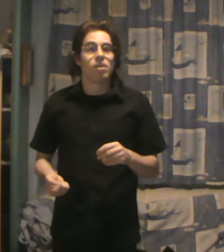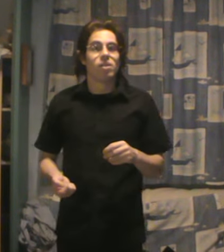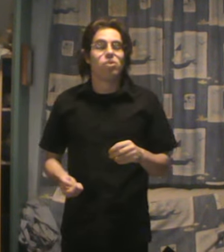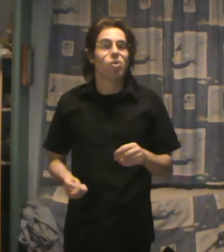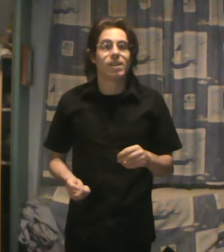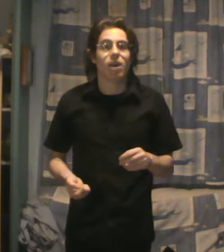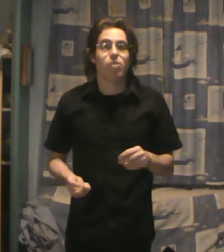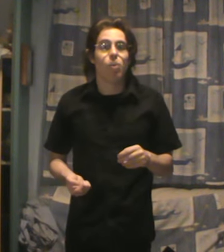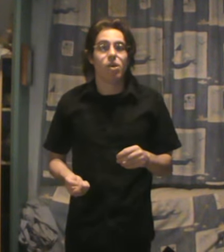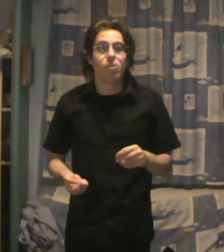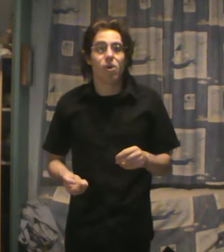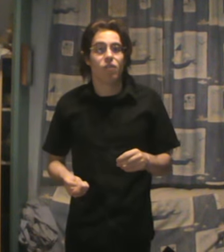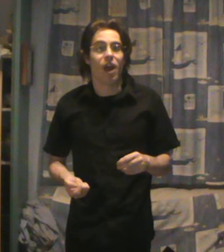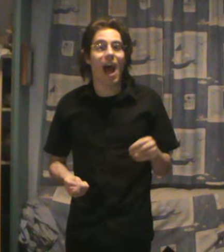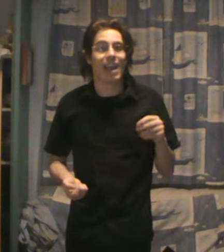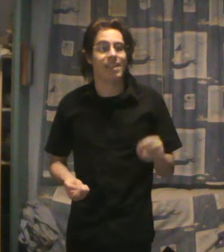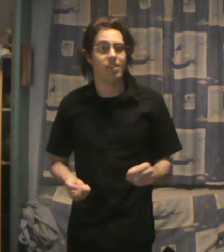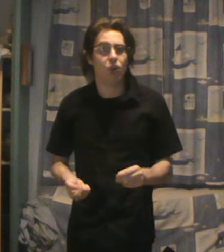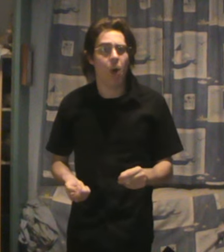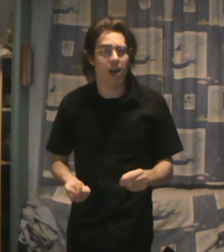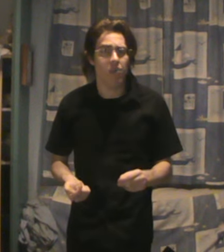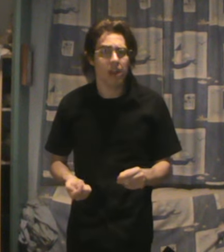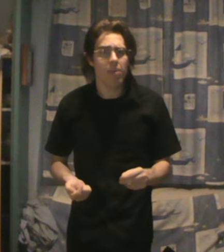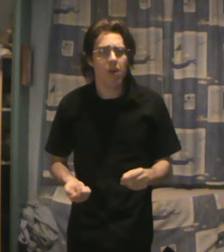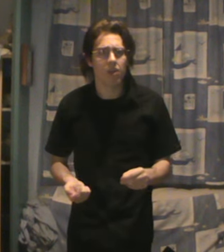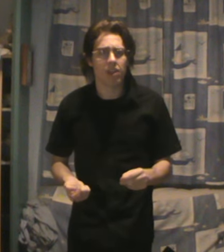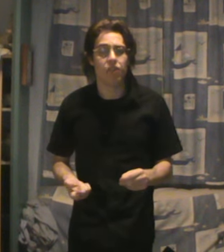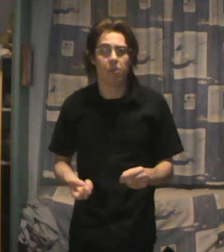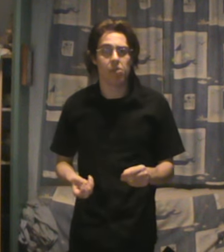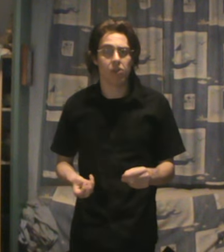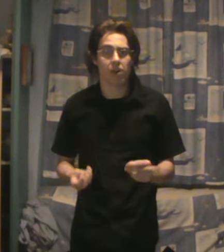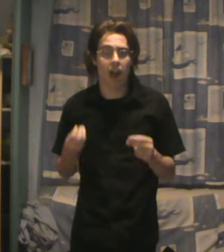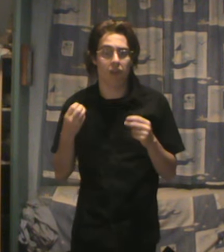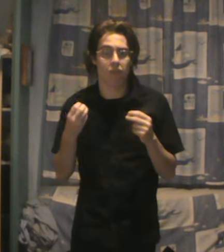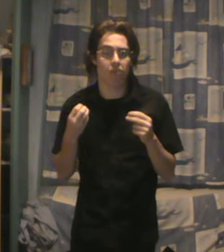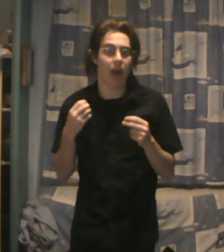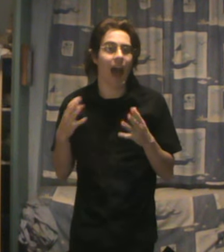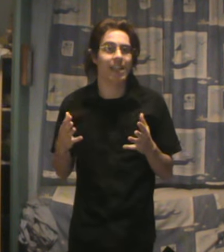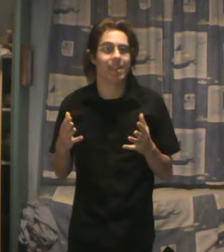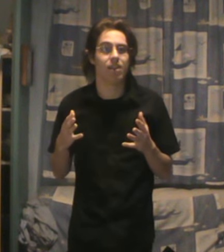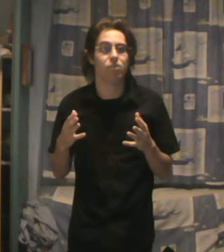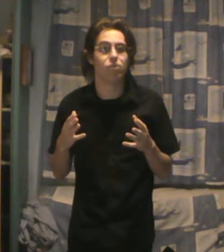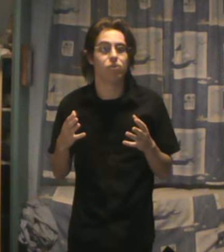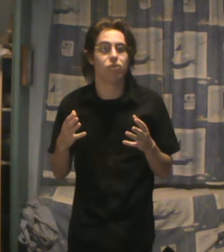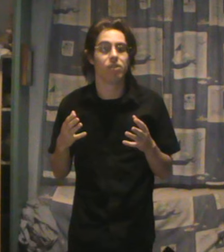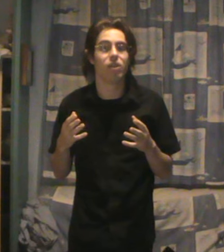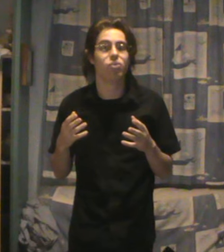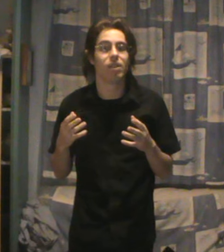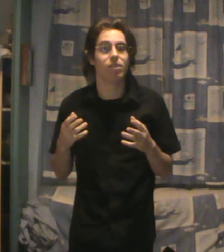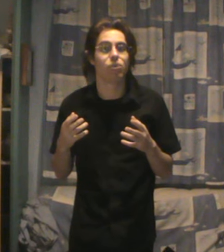Donc cet argument, au moment, il faudrait arrêter d'y croire aveuglément. Il faut à un moment, arrêter de juste écouter ce qu